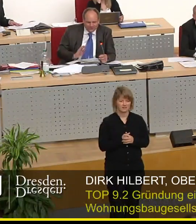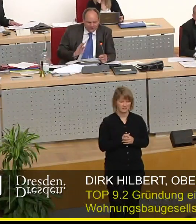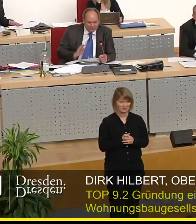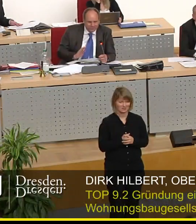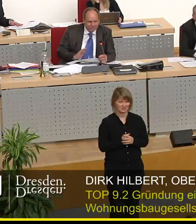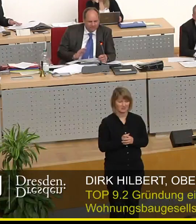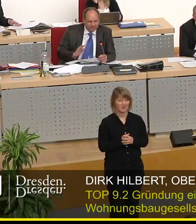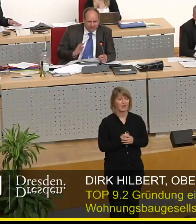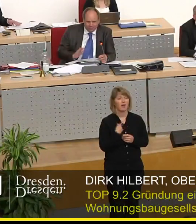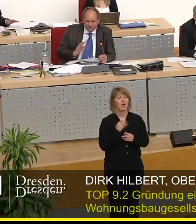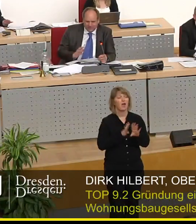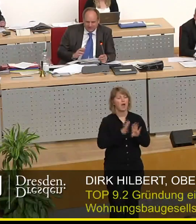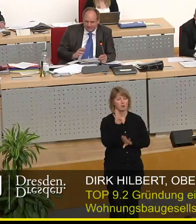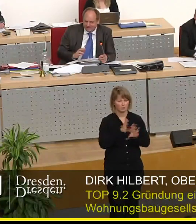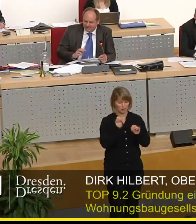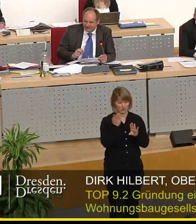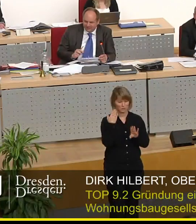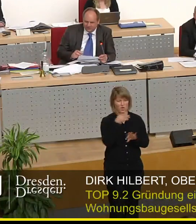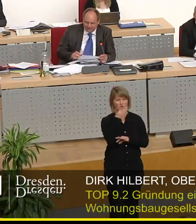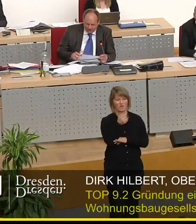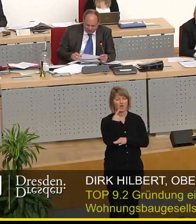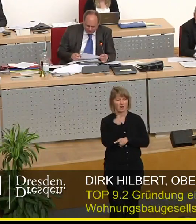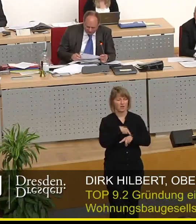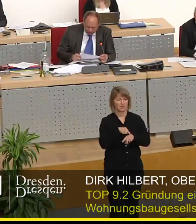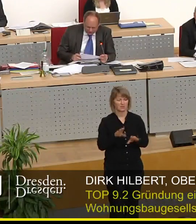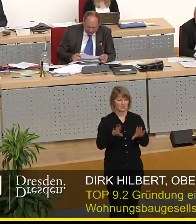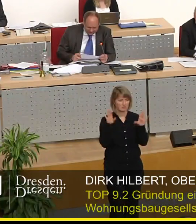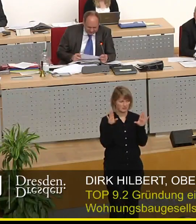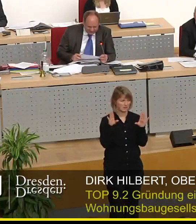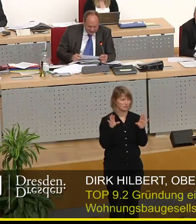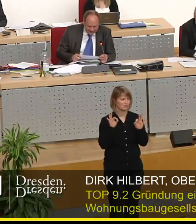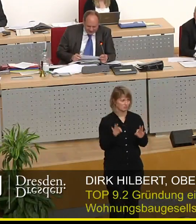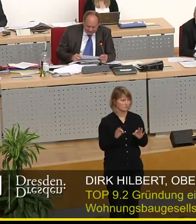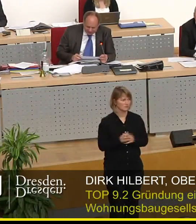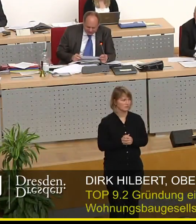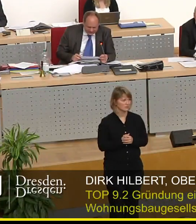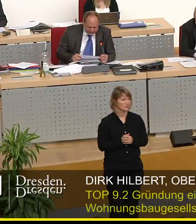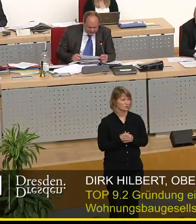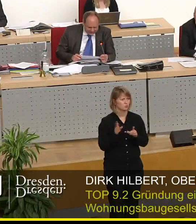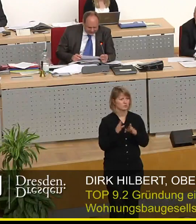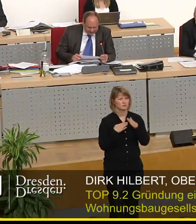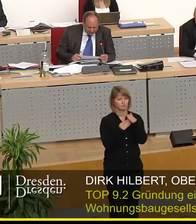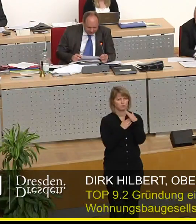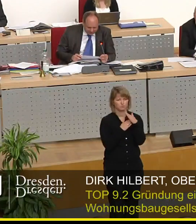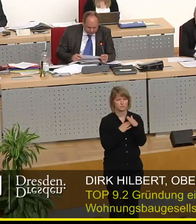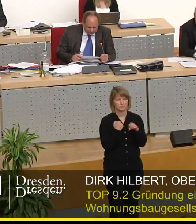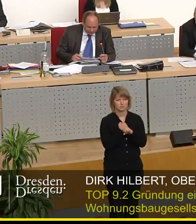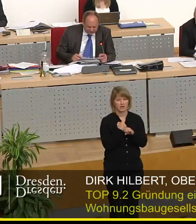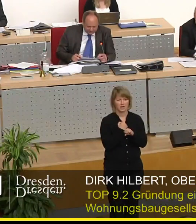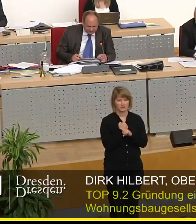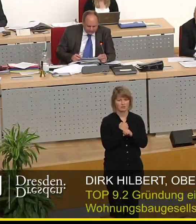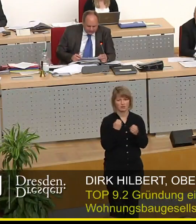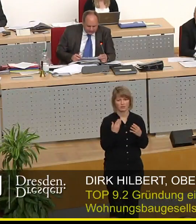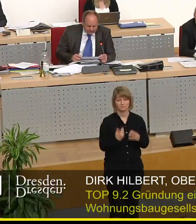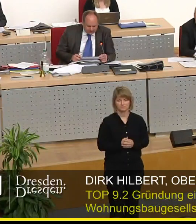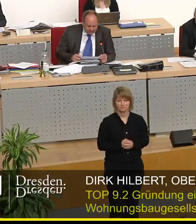der Abstimmung war eine Auszeit gewünscht gewesen die ich natürlich dann auch durchführen